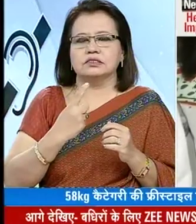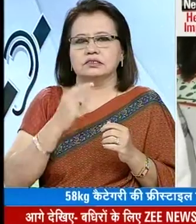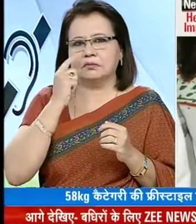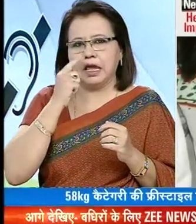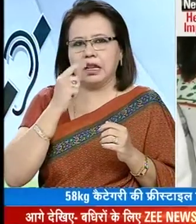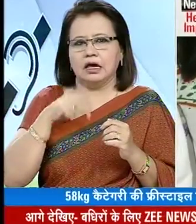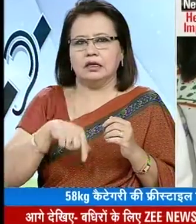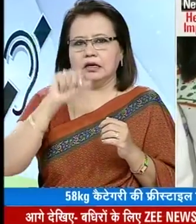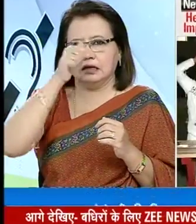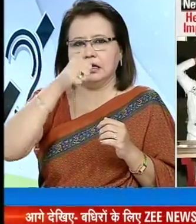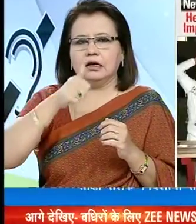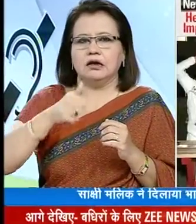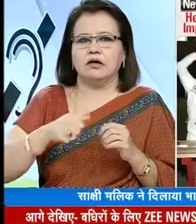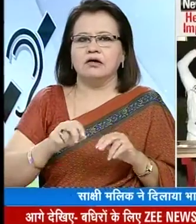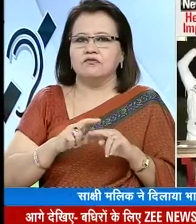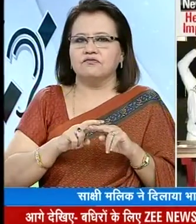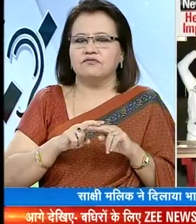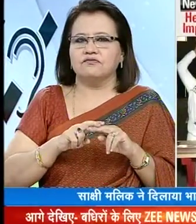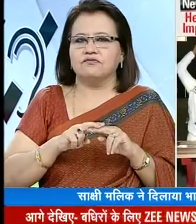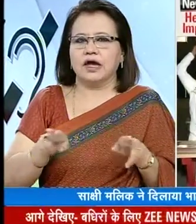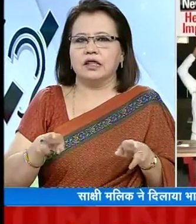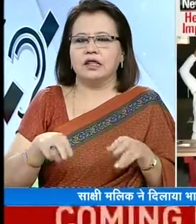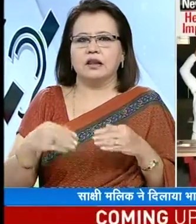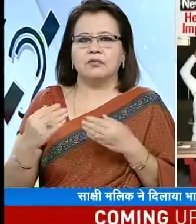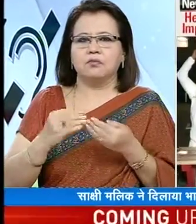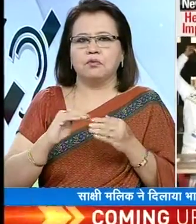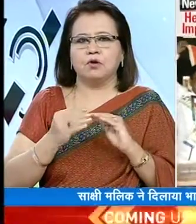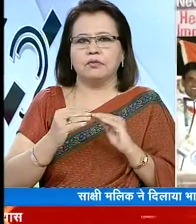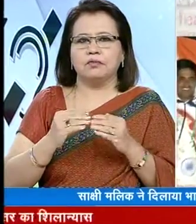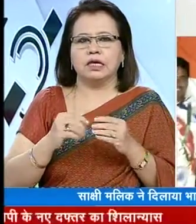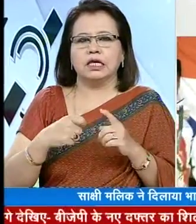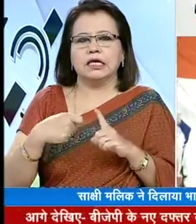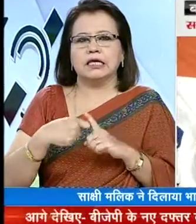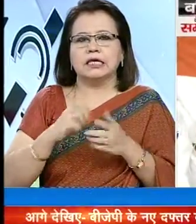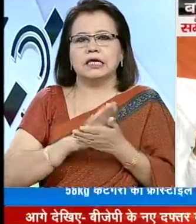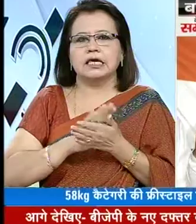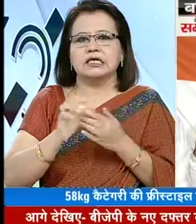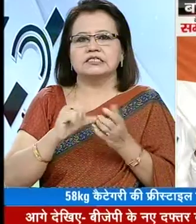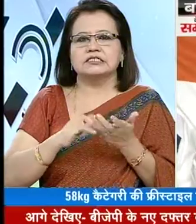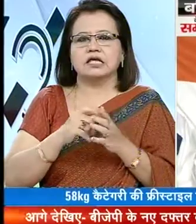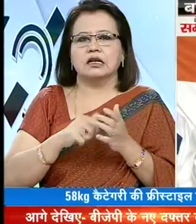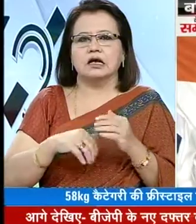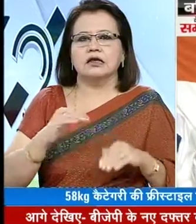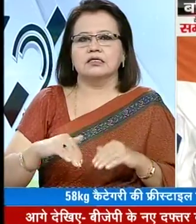पहली महिला के लारी है साक्षी ने रेट्चेज के फाइनल मुकाबले में किर्गिस्तान की रेसलर